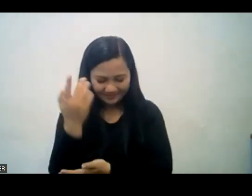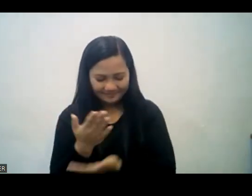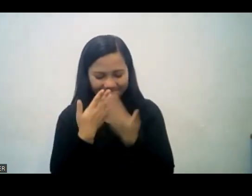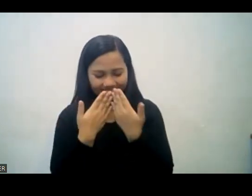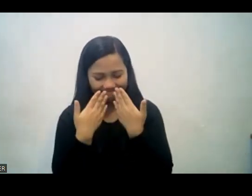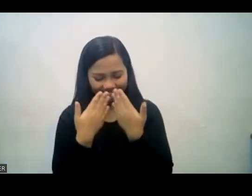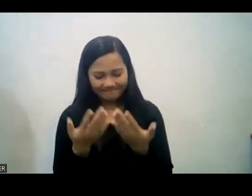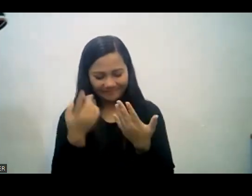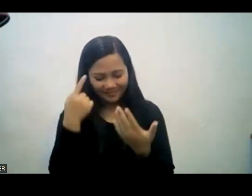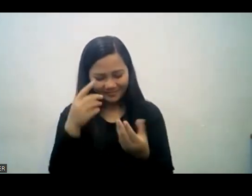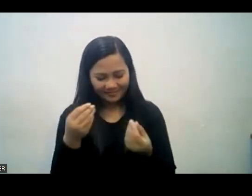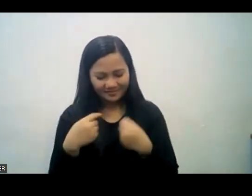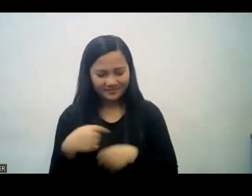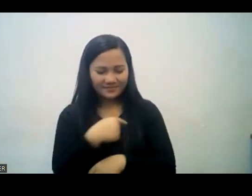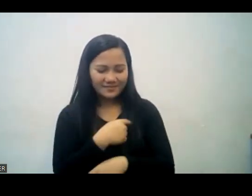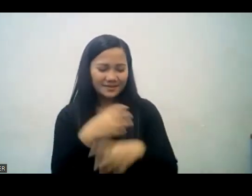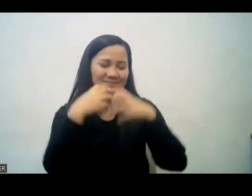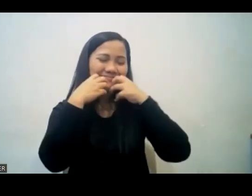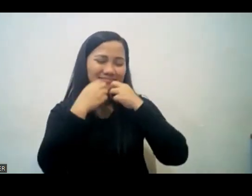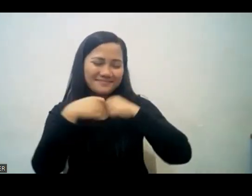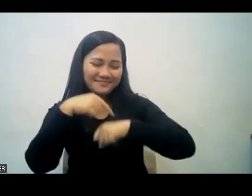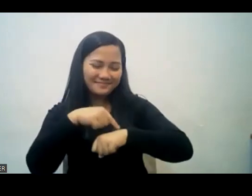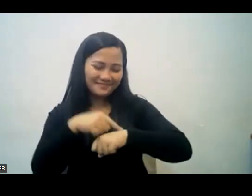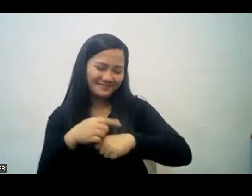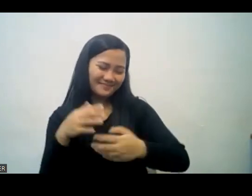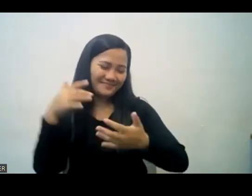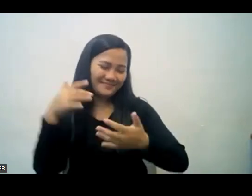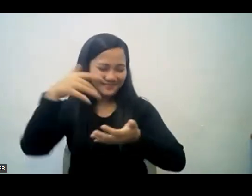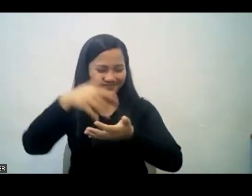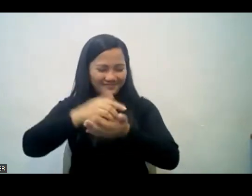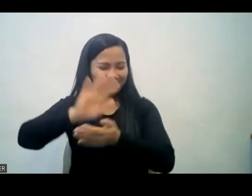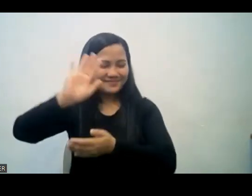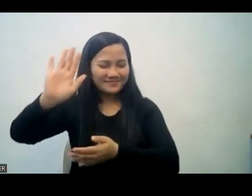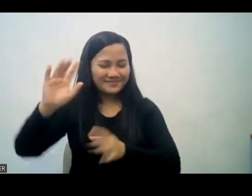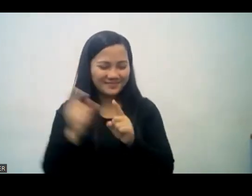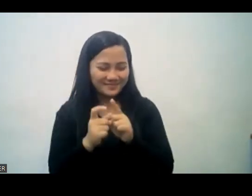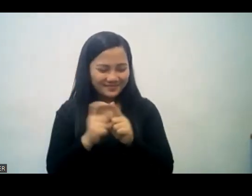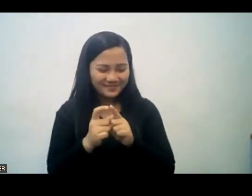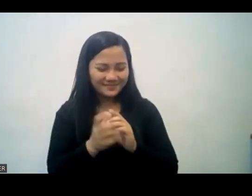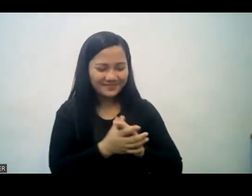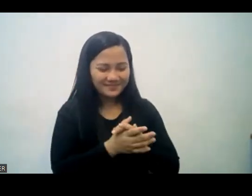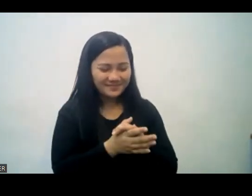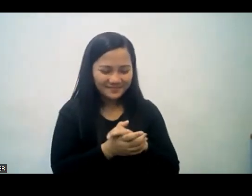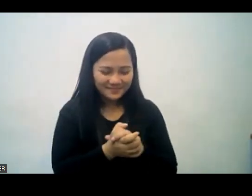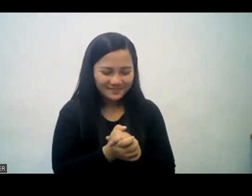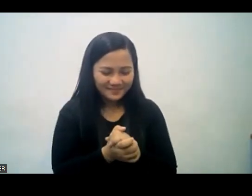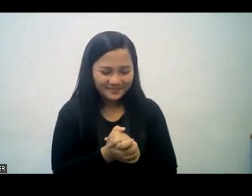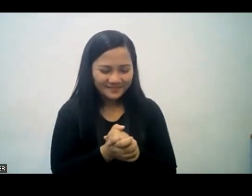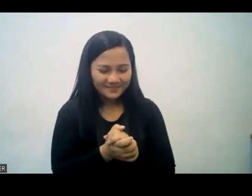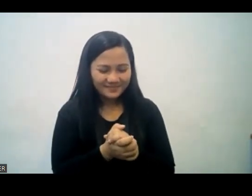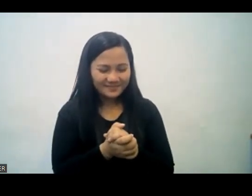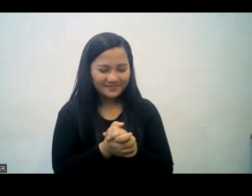giving us precious time to study your word ang man aming Diyos na nasa langit na mahabagin maraming salamat po sa pagbibigay sa amin ng